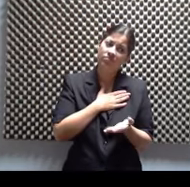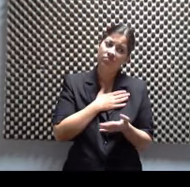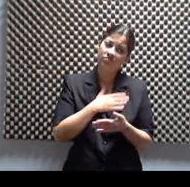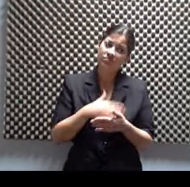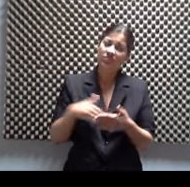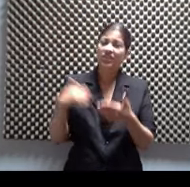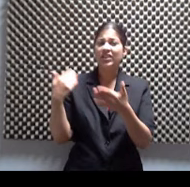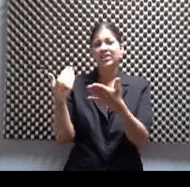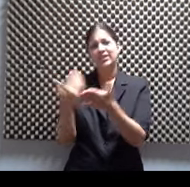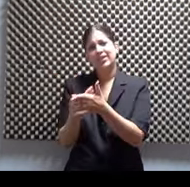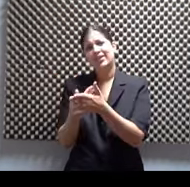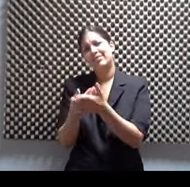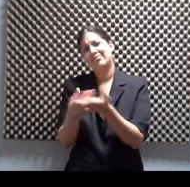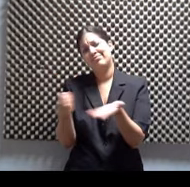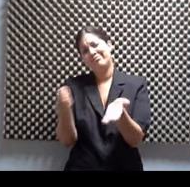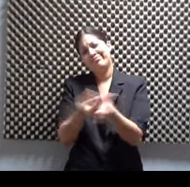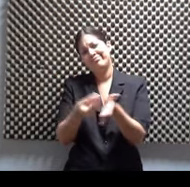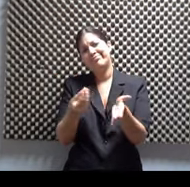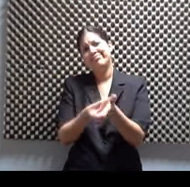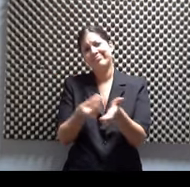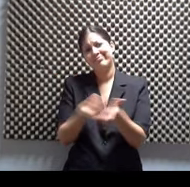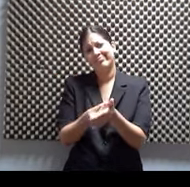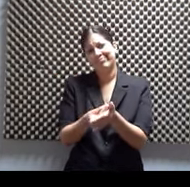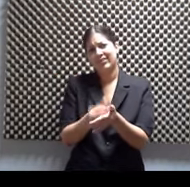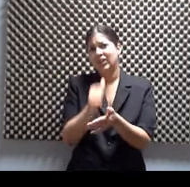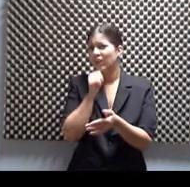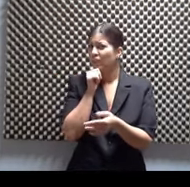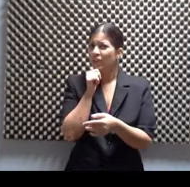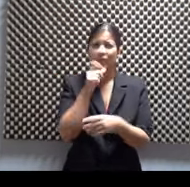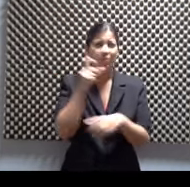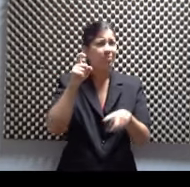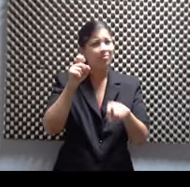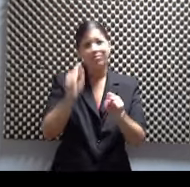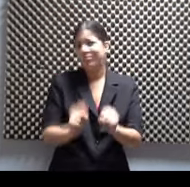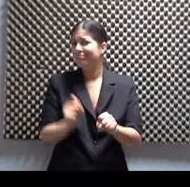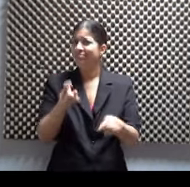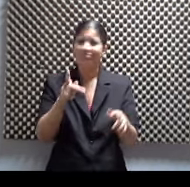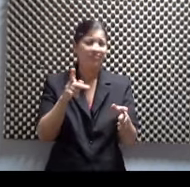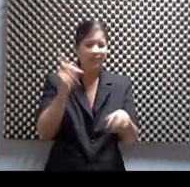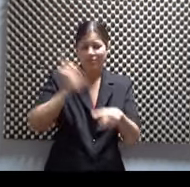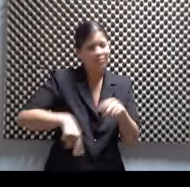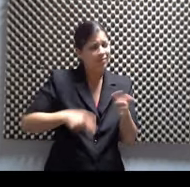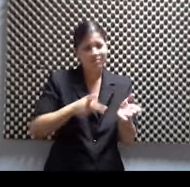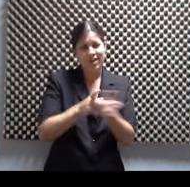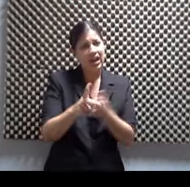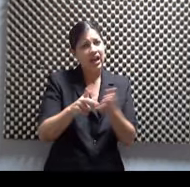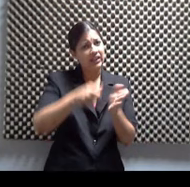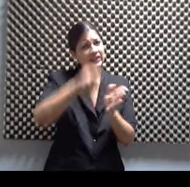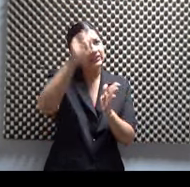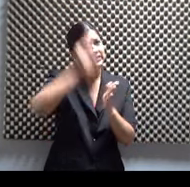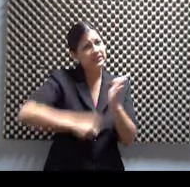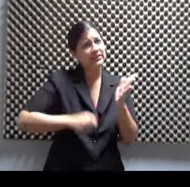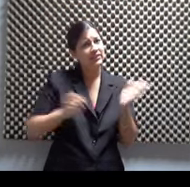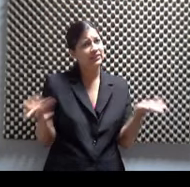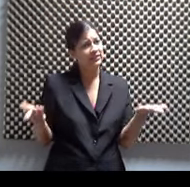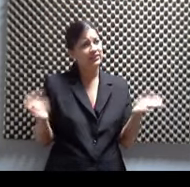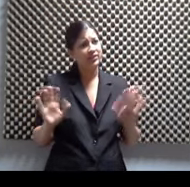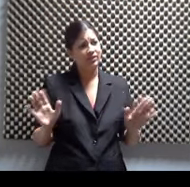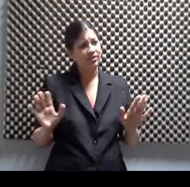en efectivo en las máquinas y los cajeros automáticos. Sí, no cogemos ATH. A menos que usted vaya a donar su cuenta, en tuyo caso,